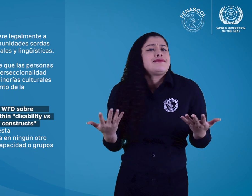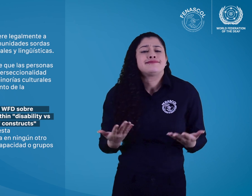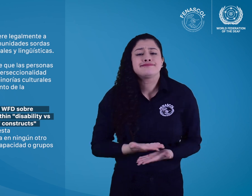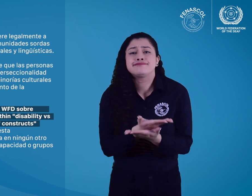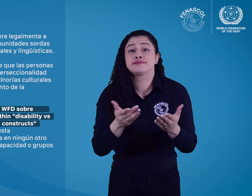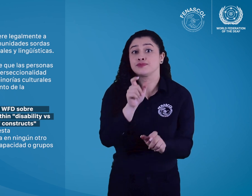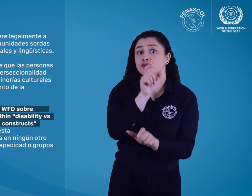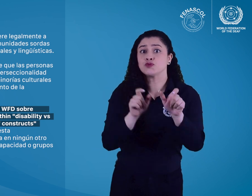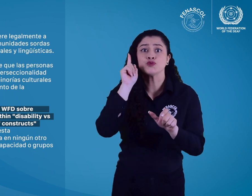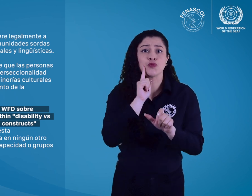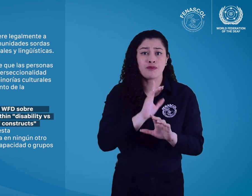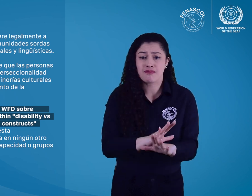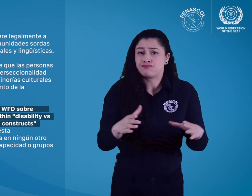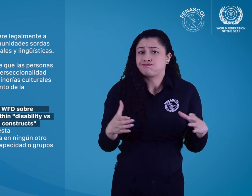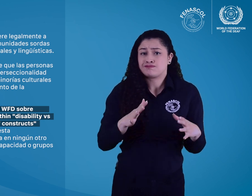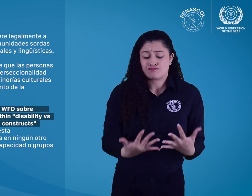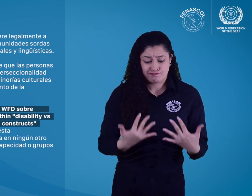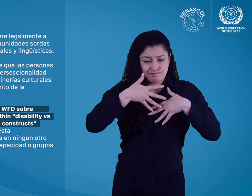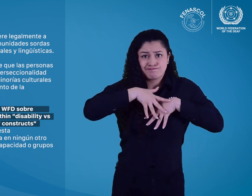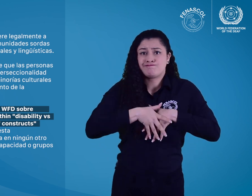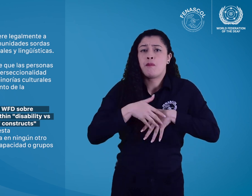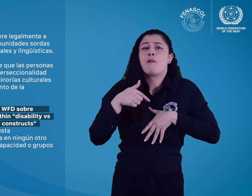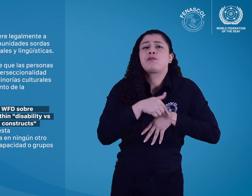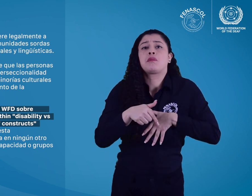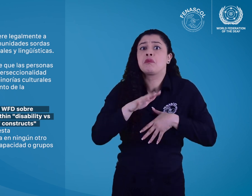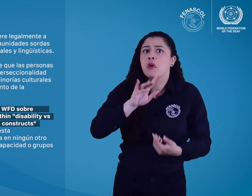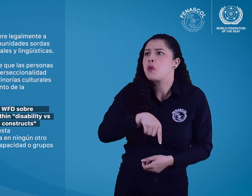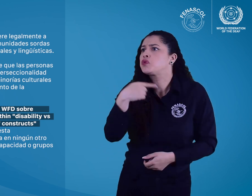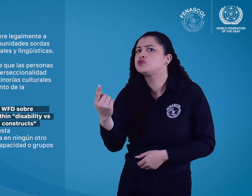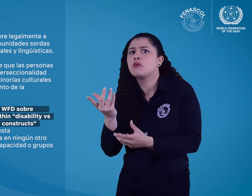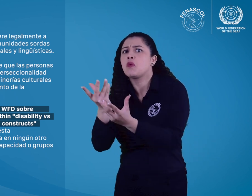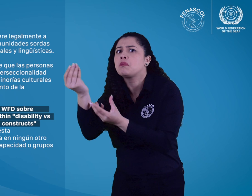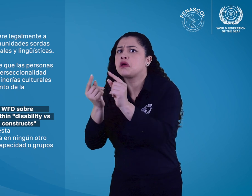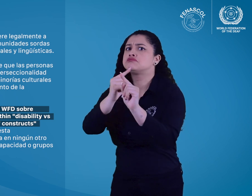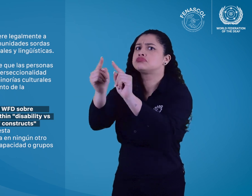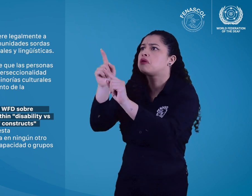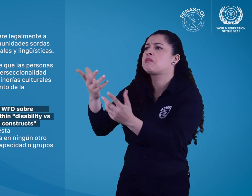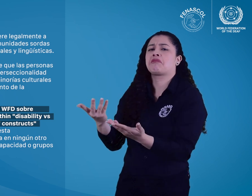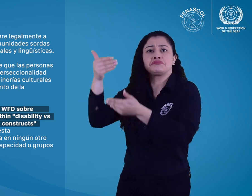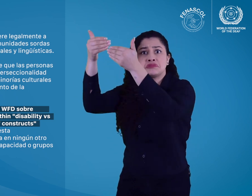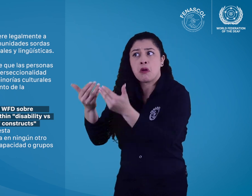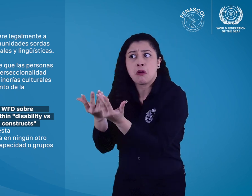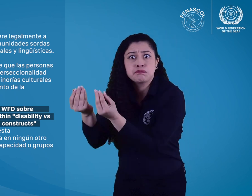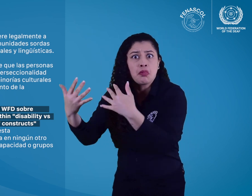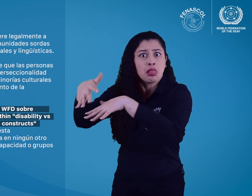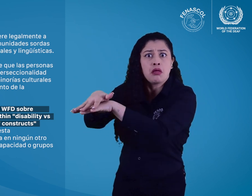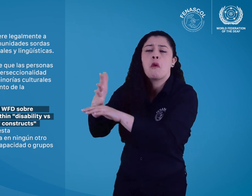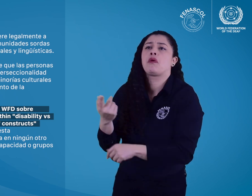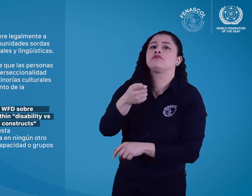documenta la singularidad de esta interseccionalidad que no se da en ningún otro colectivo de personas con